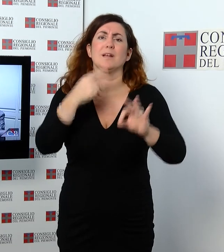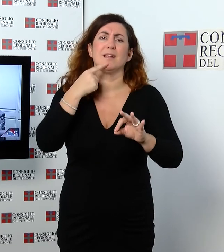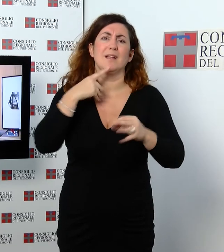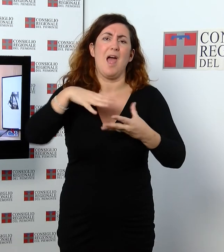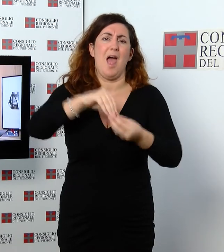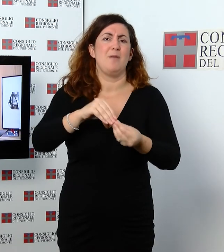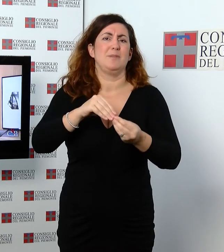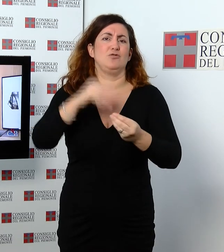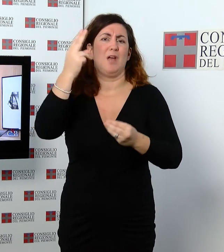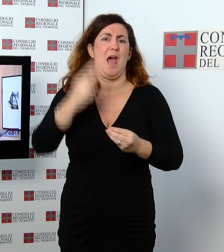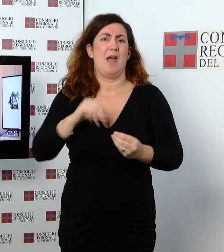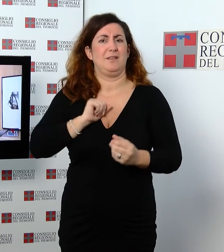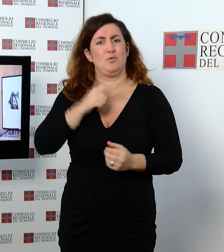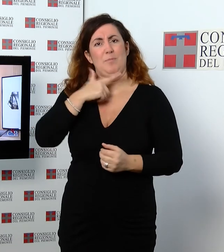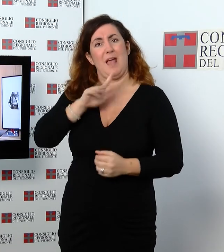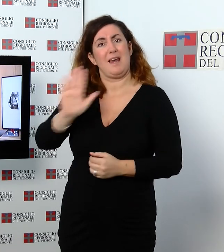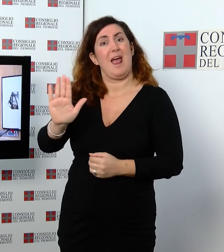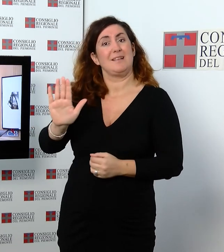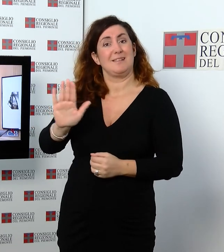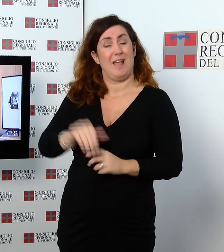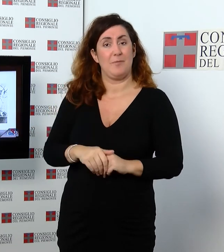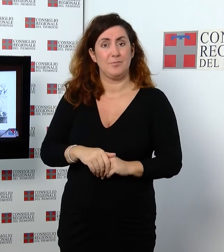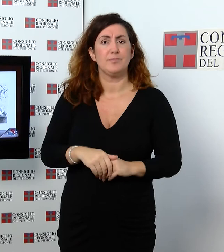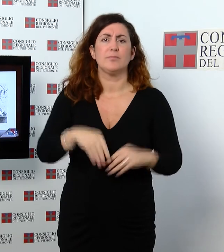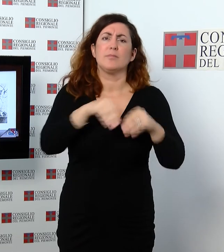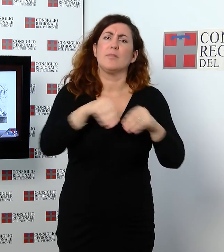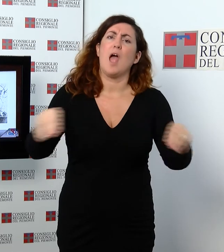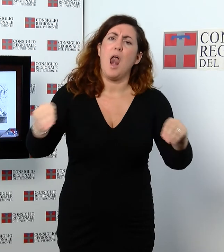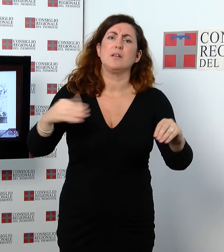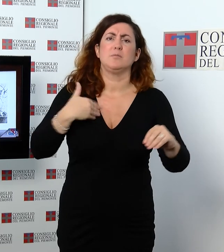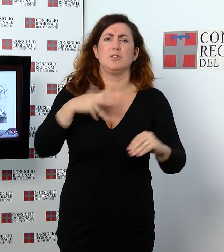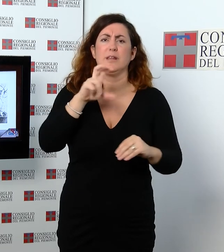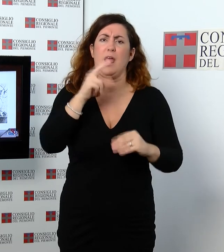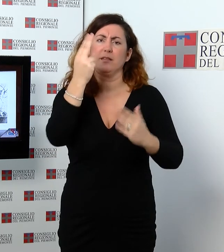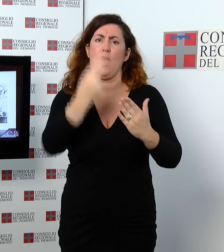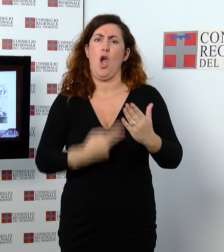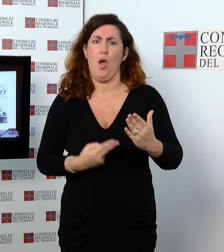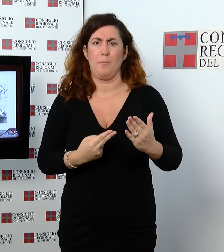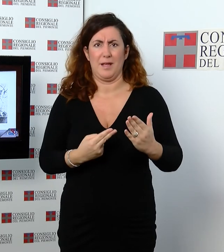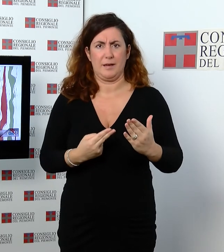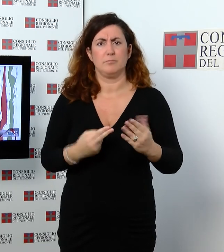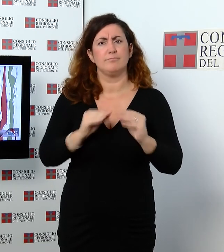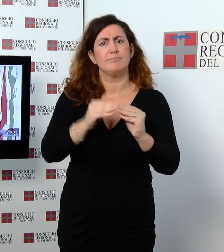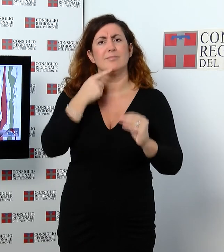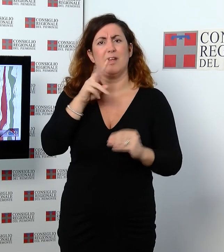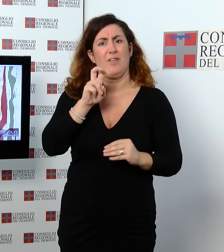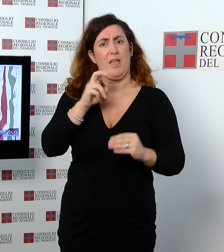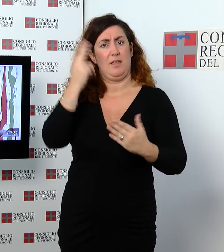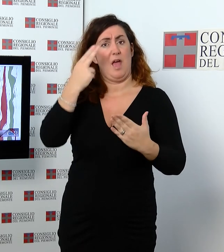di Pianezza. L'allestimento propone una trentina di opere realizzate dai 20 artisti che hanno intrapreso un percorso di approfondimento